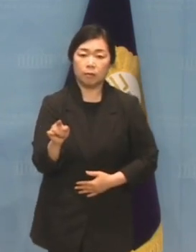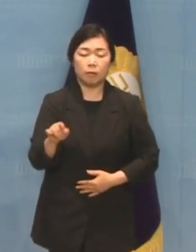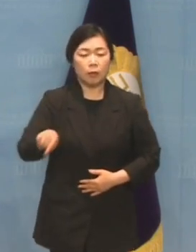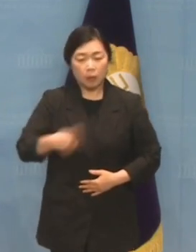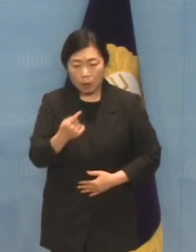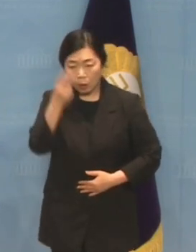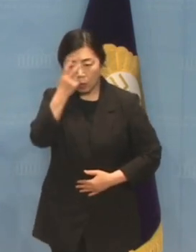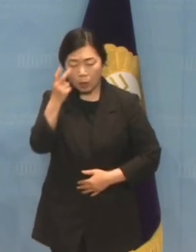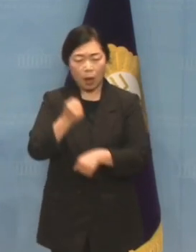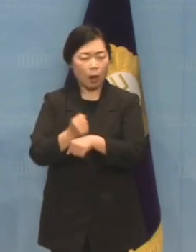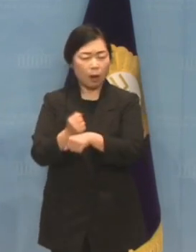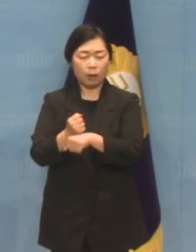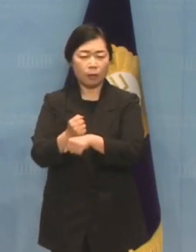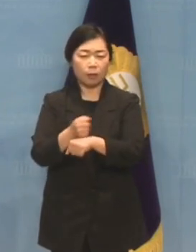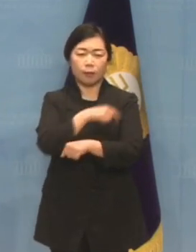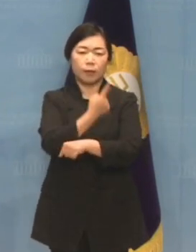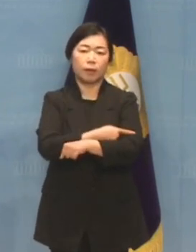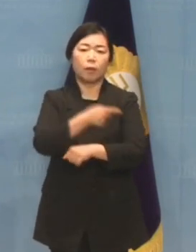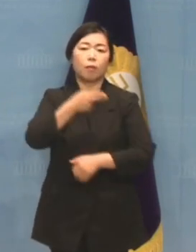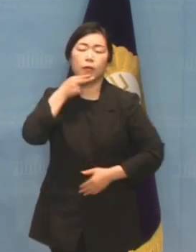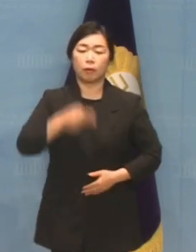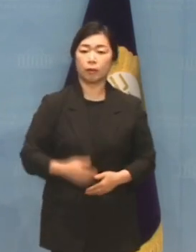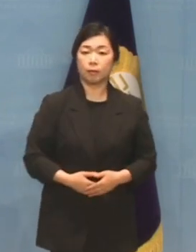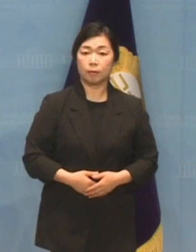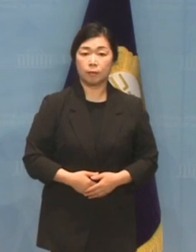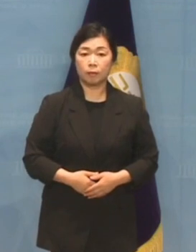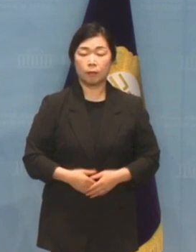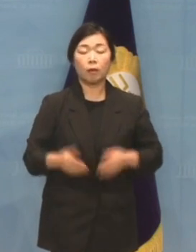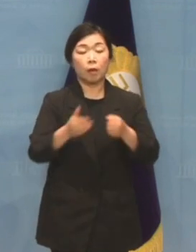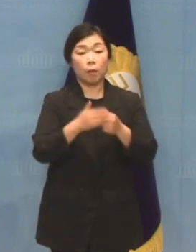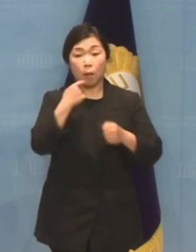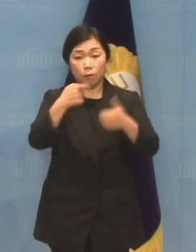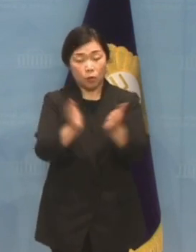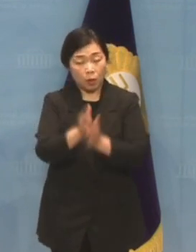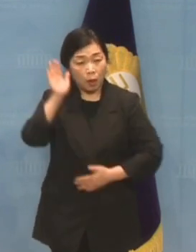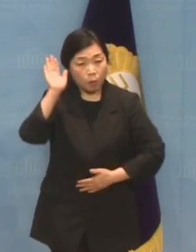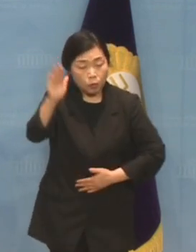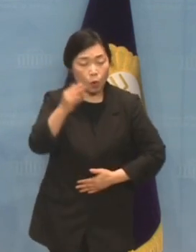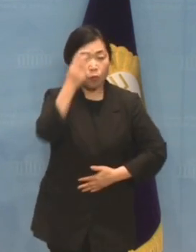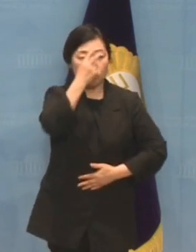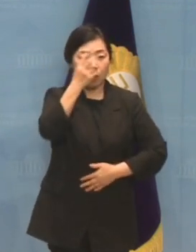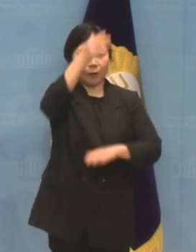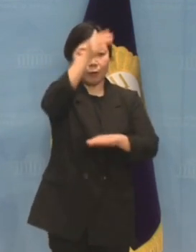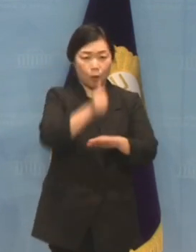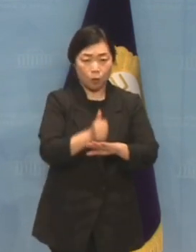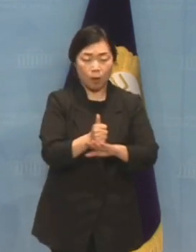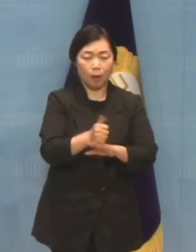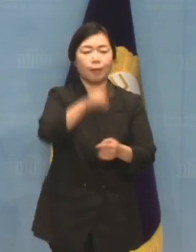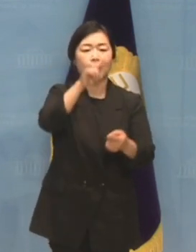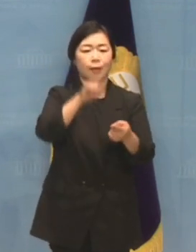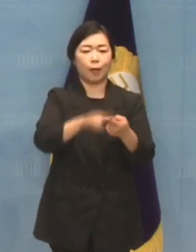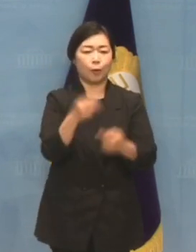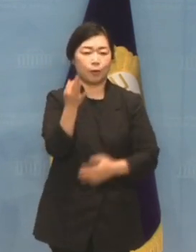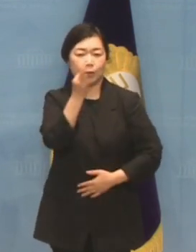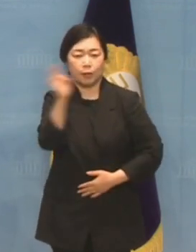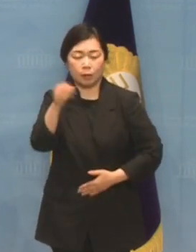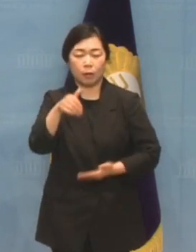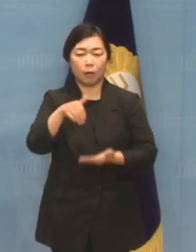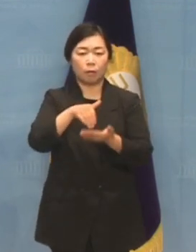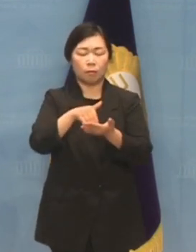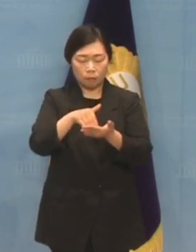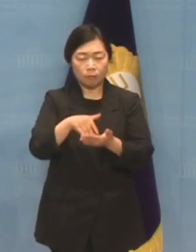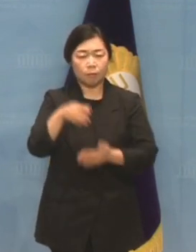조사를 할 자격조차 없습니다. 민주당은 앞으로 있을 수사결과를 무겁게 받아들여야 합니다.